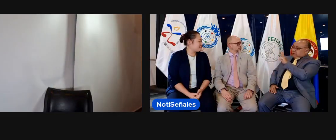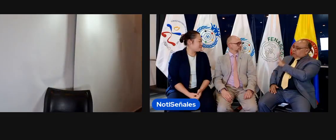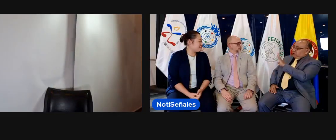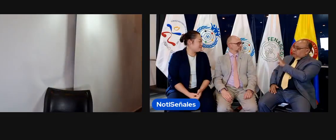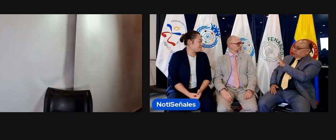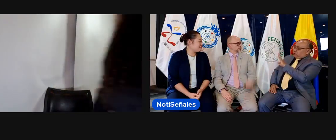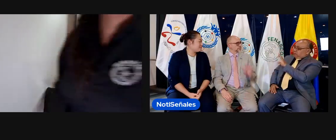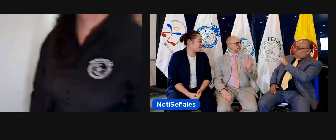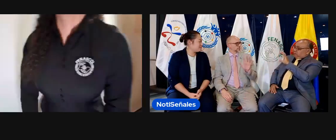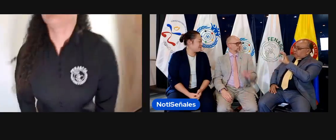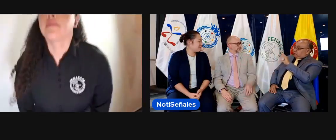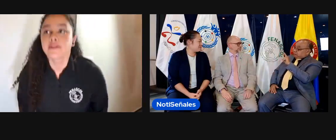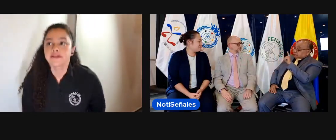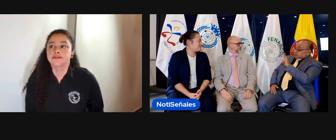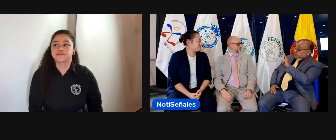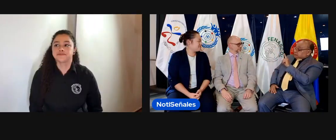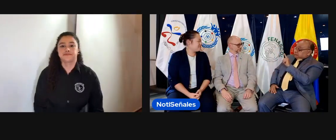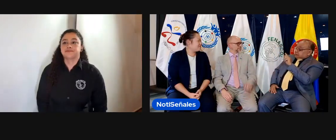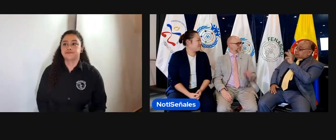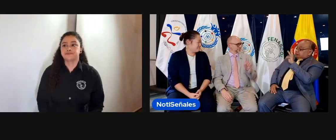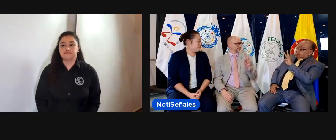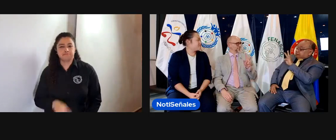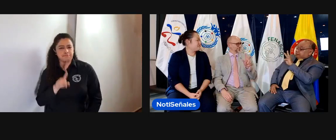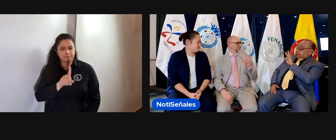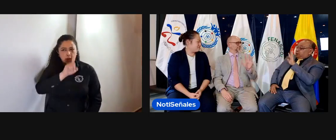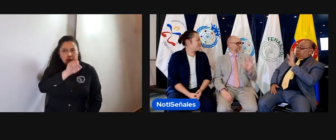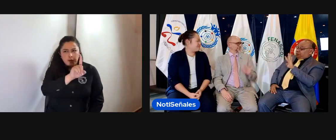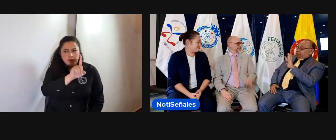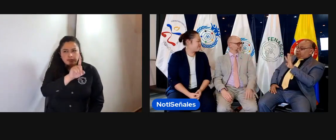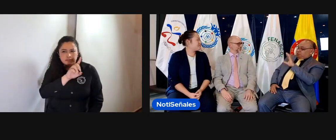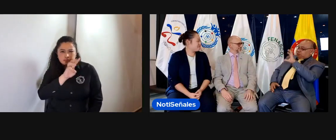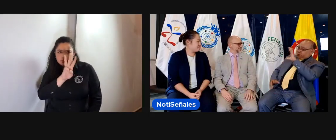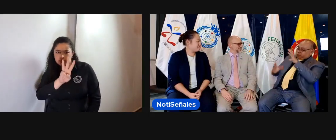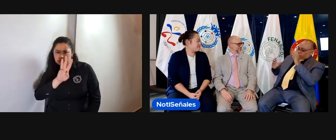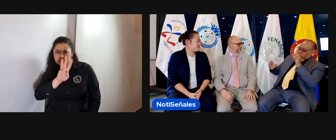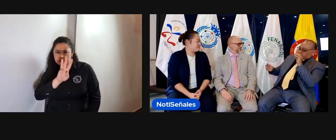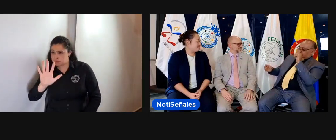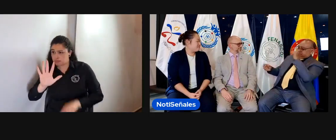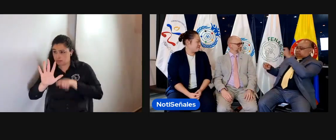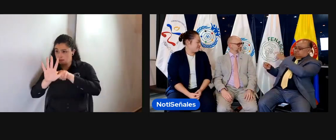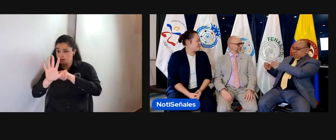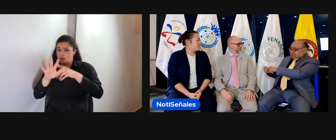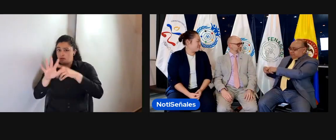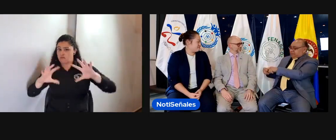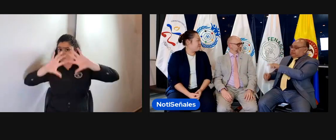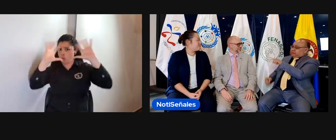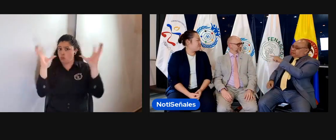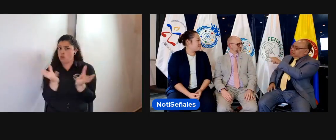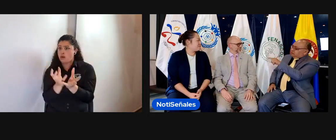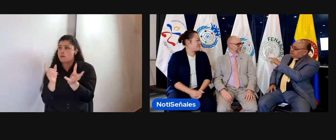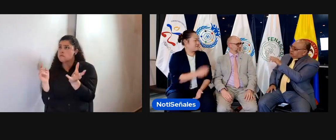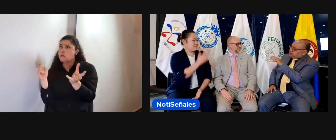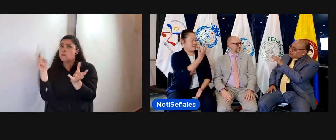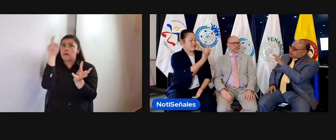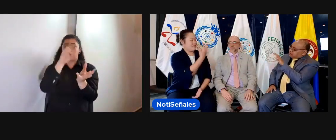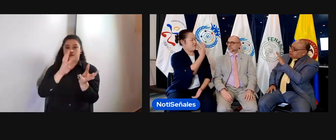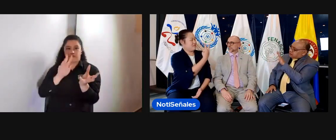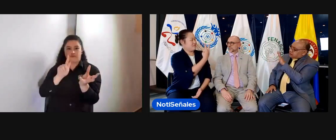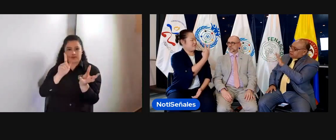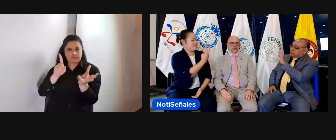Bien, has mencionado que son 134. Ok, son 134 países miembros de la WFD, y